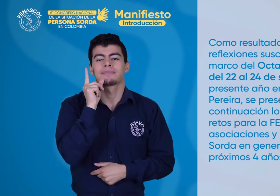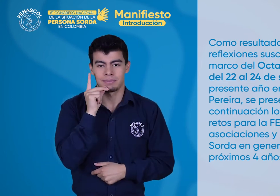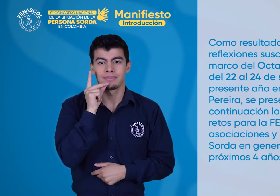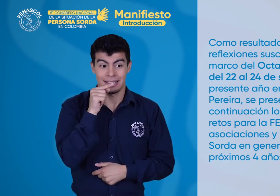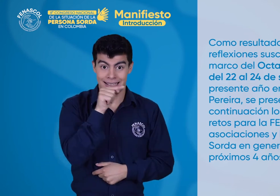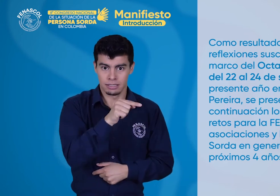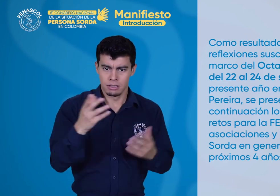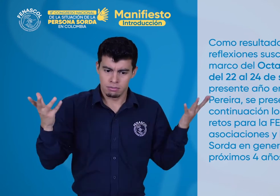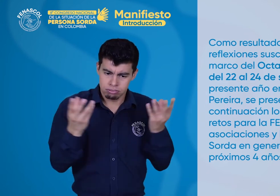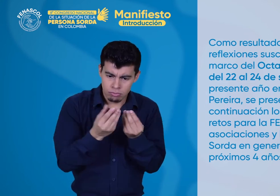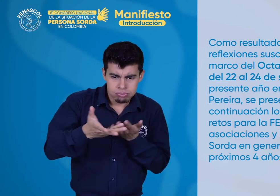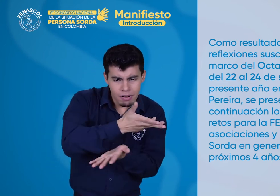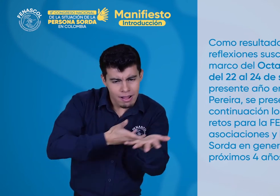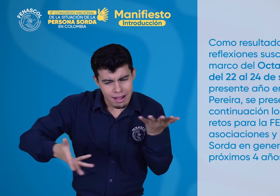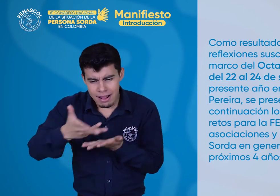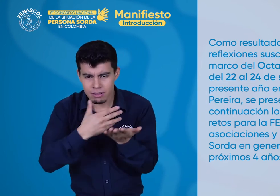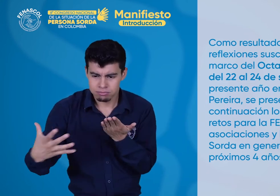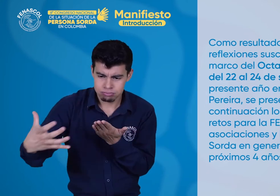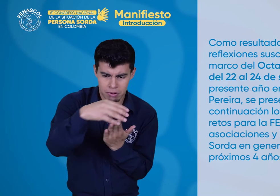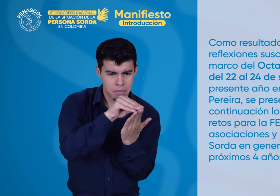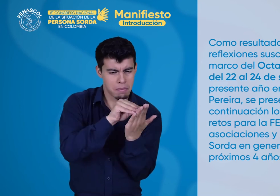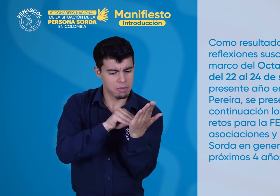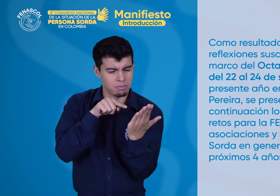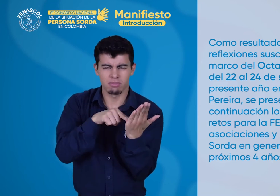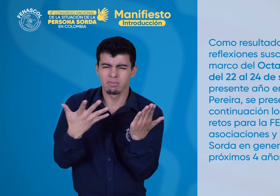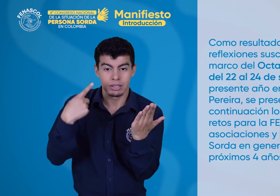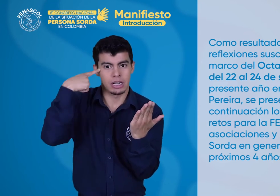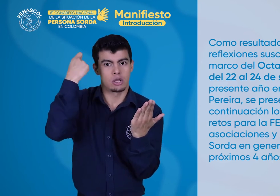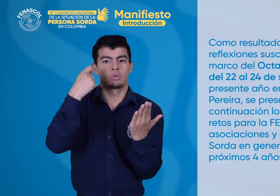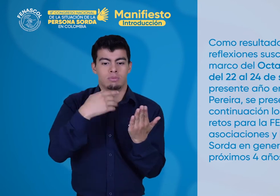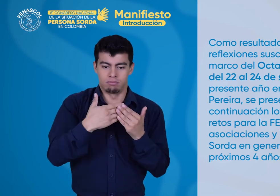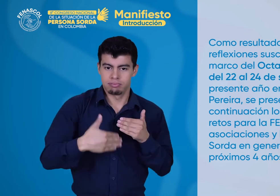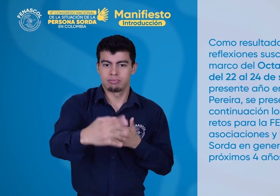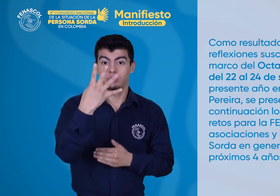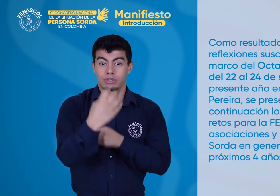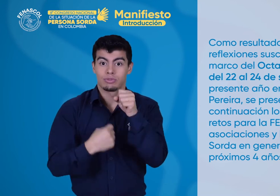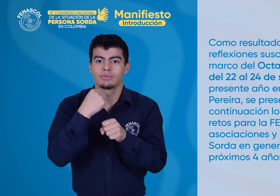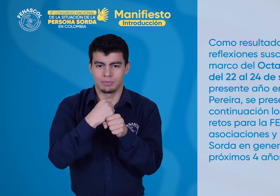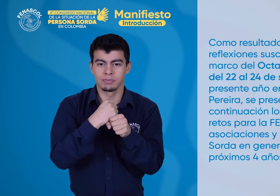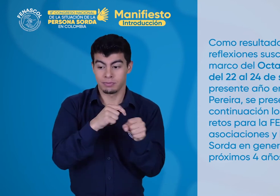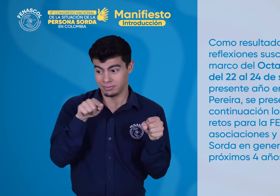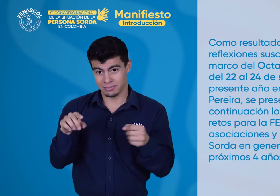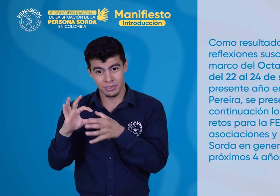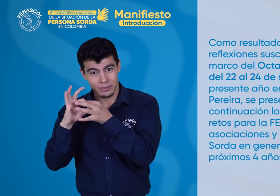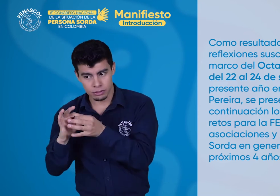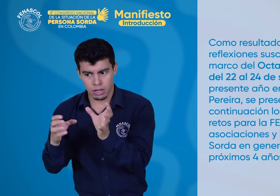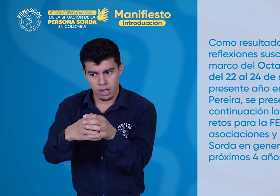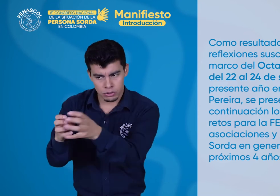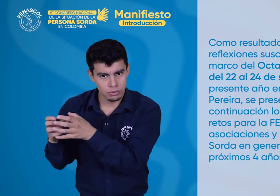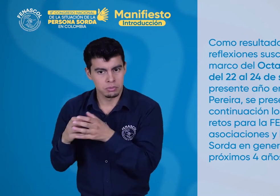se presentan a continuación los principales retos para FENASCOL sus asociaciones y la comunidad sorda